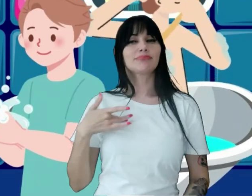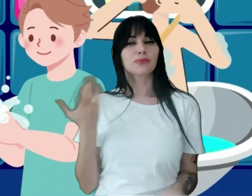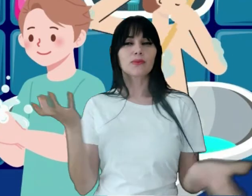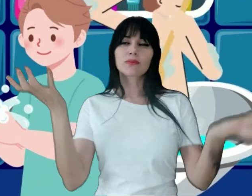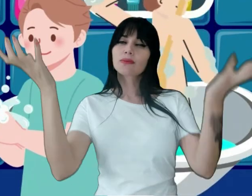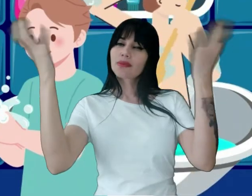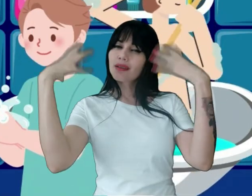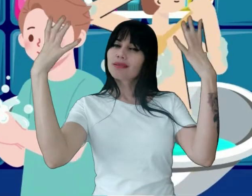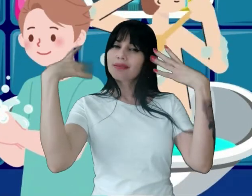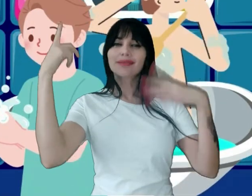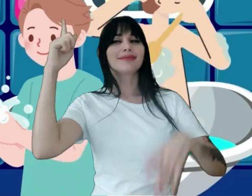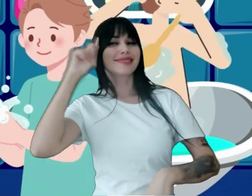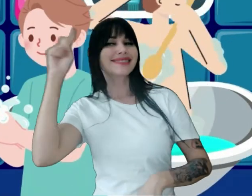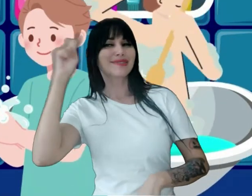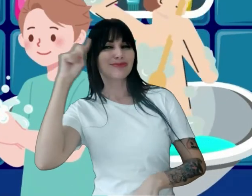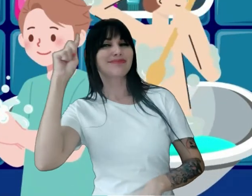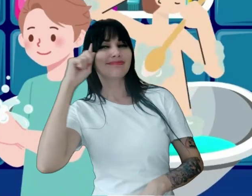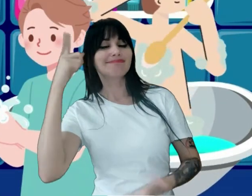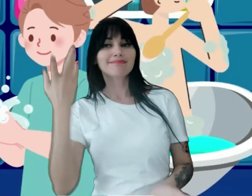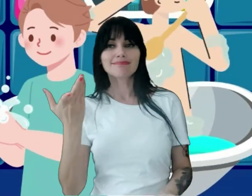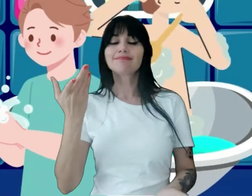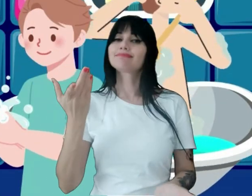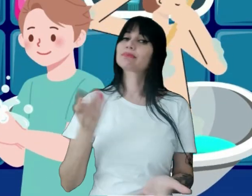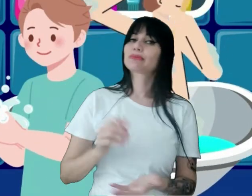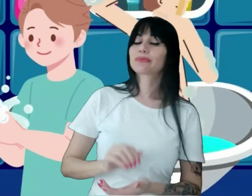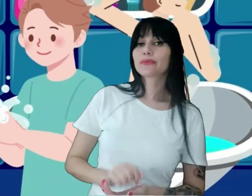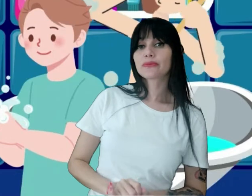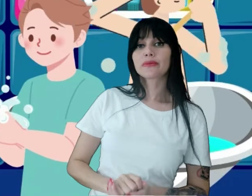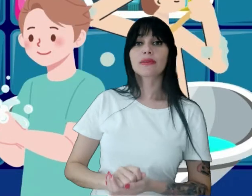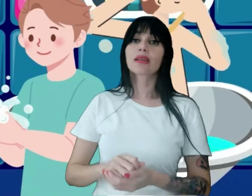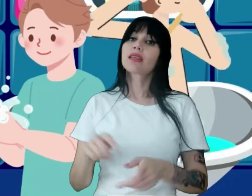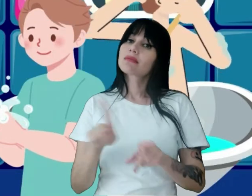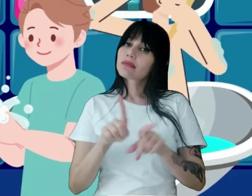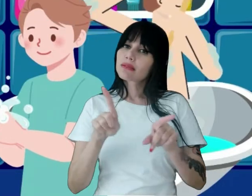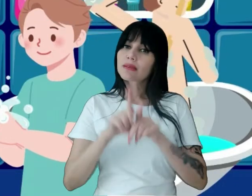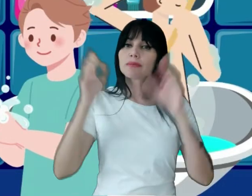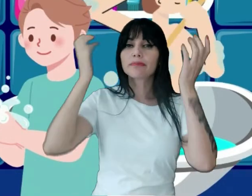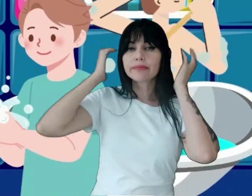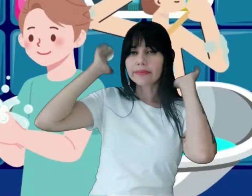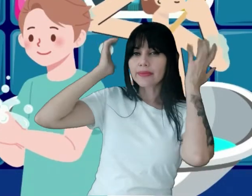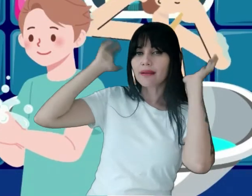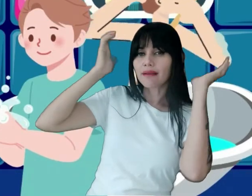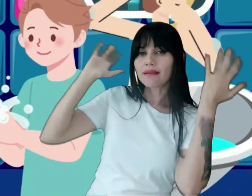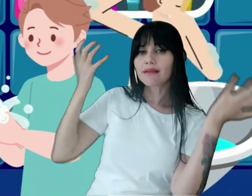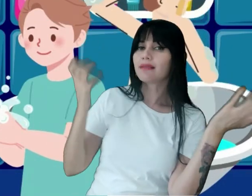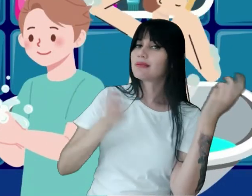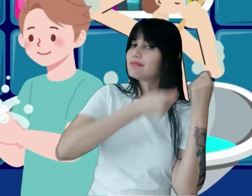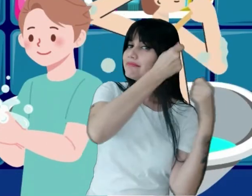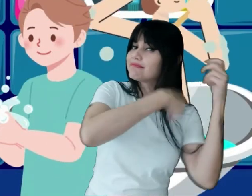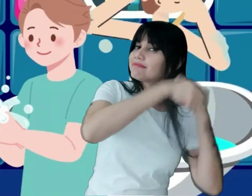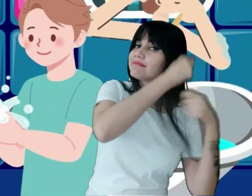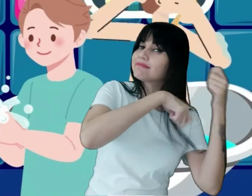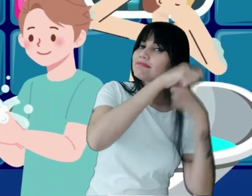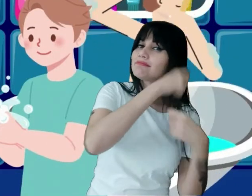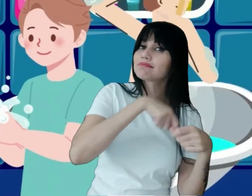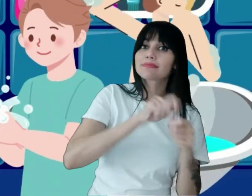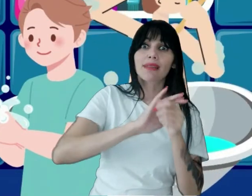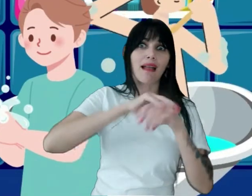banho Todos os dias Lavar e escovar Escovar os cabelos Lavando bem as mãos